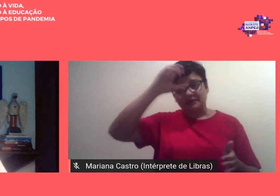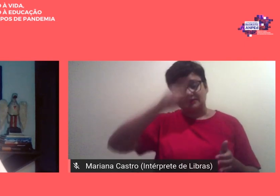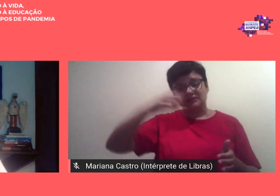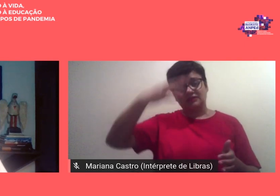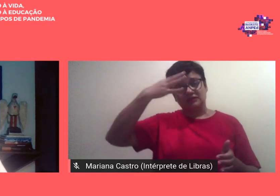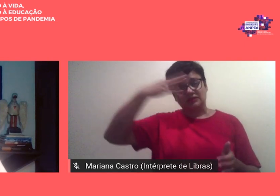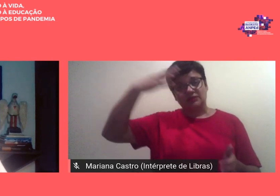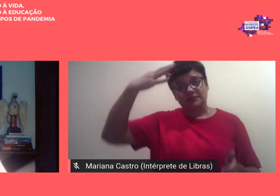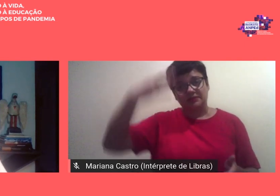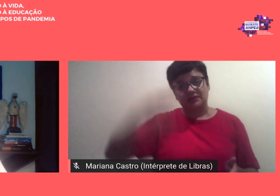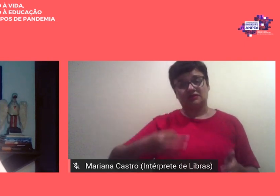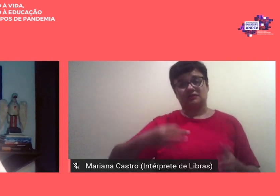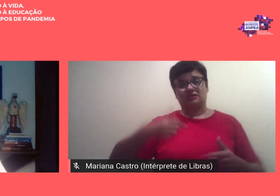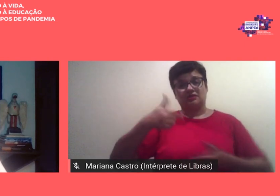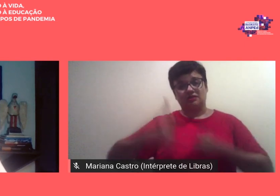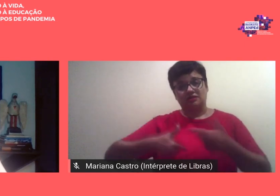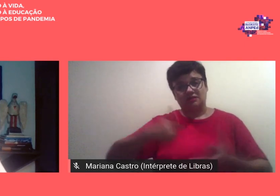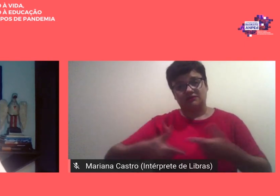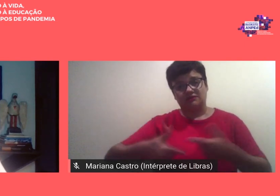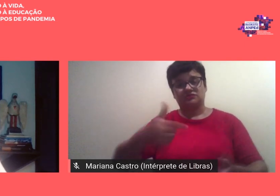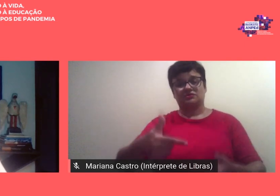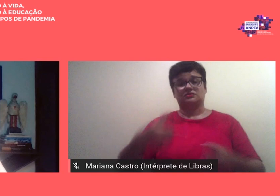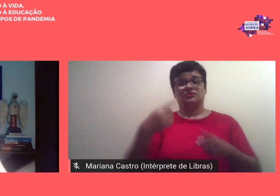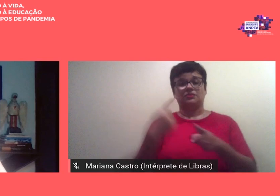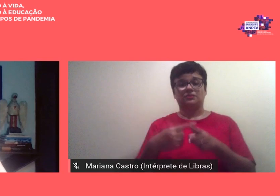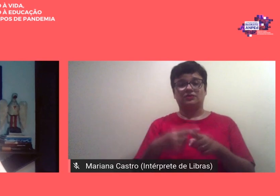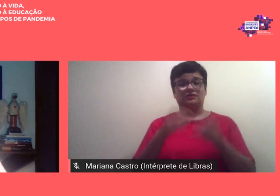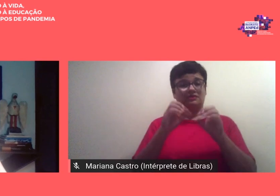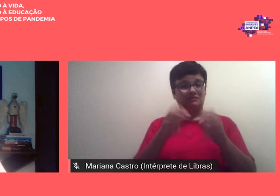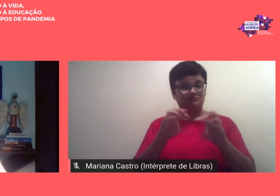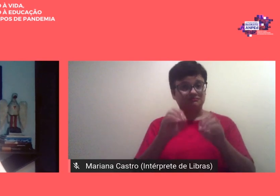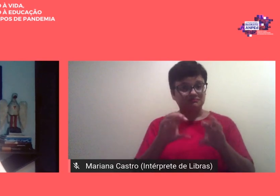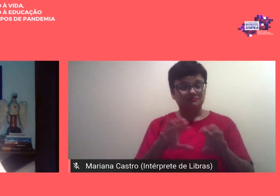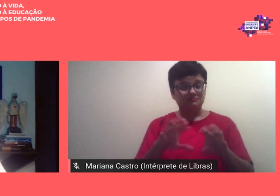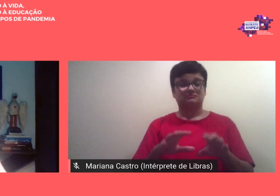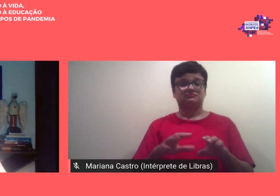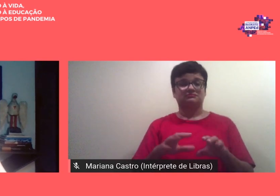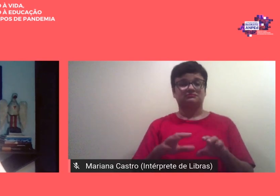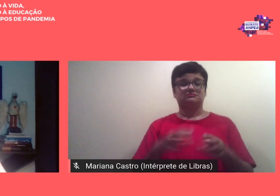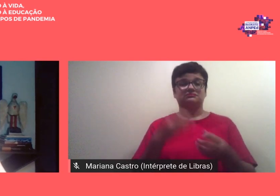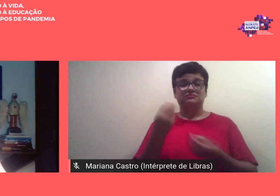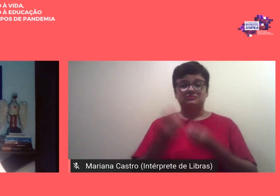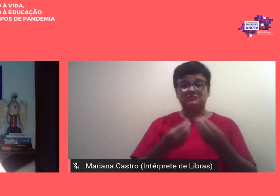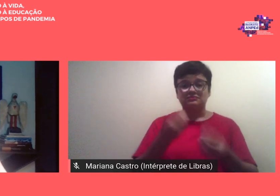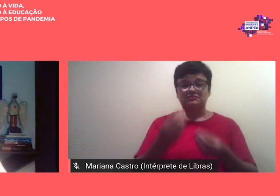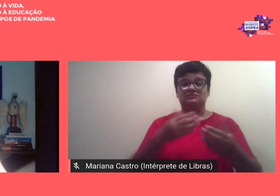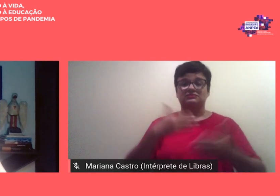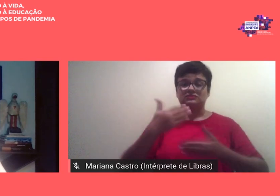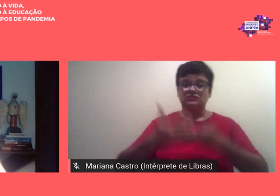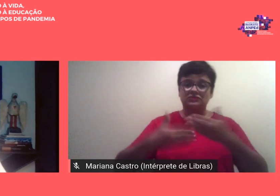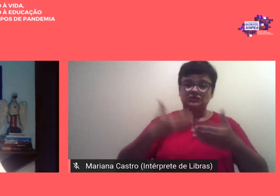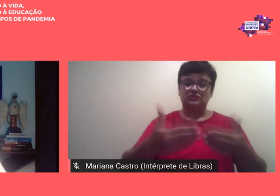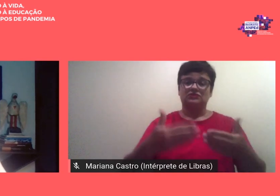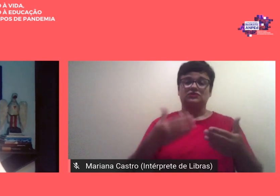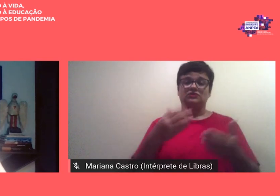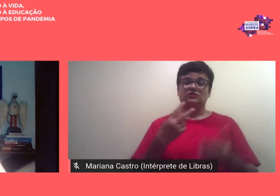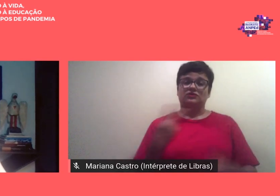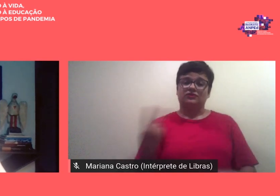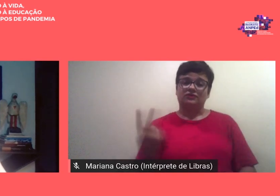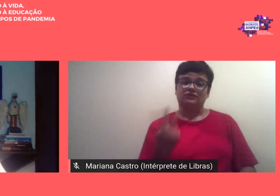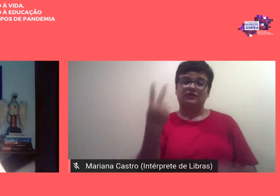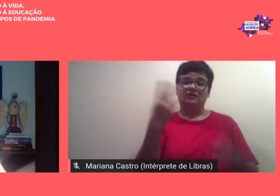pela investigação o que a educação como meio de construir e reafirmar valores